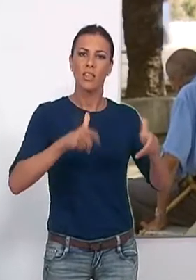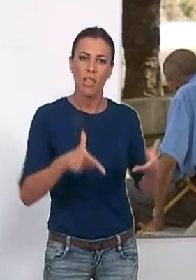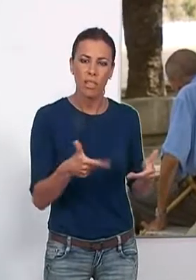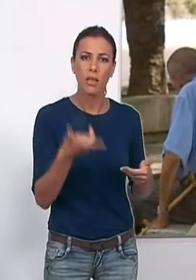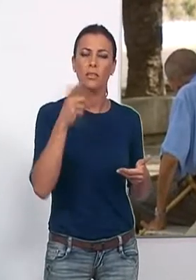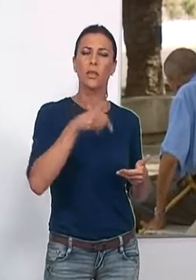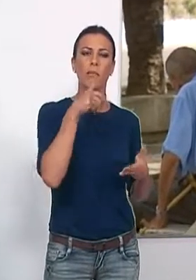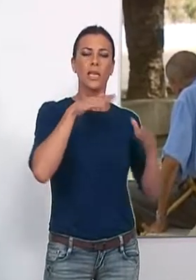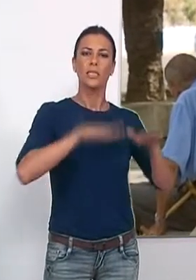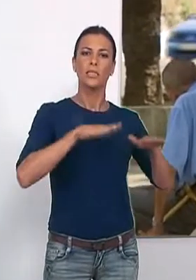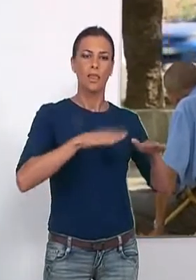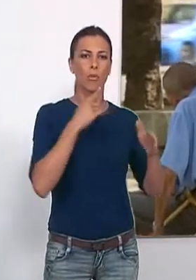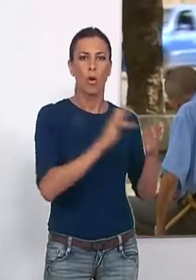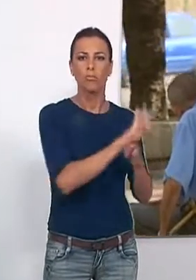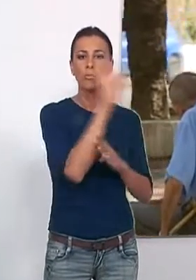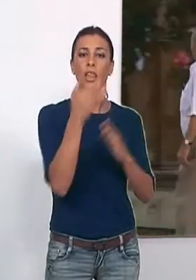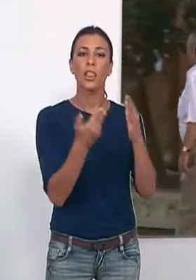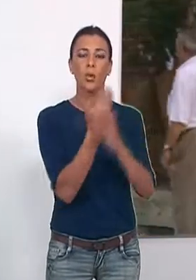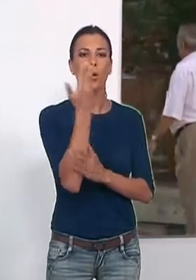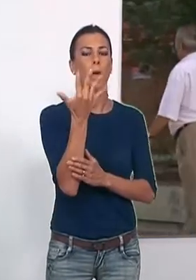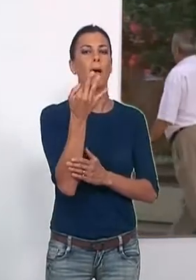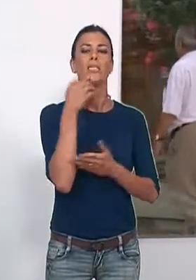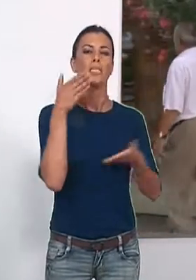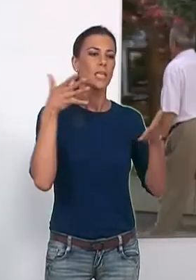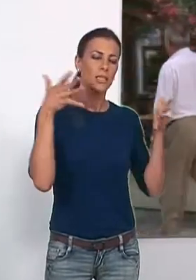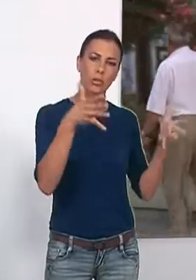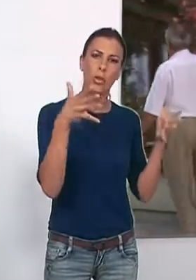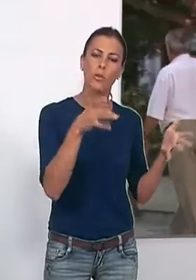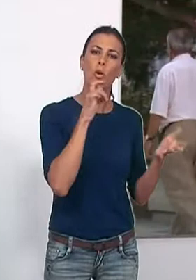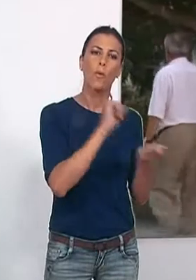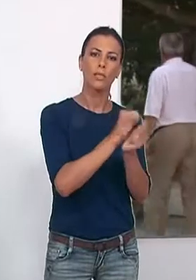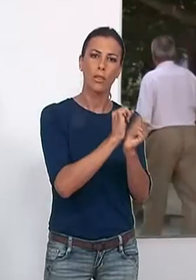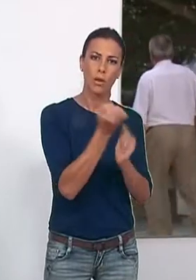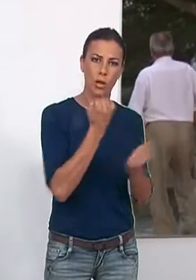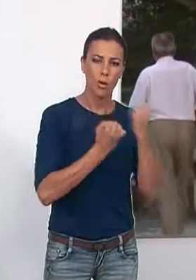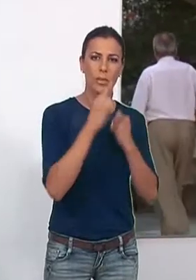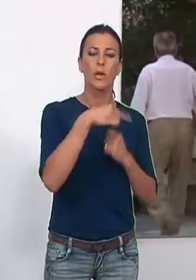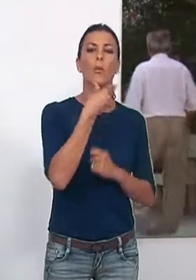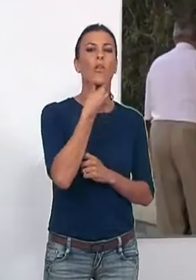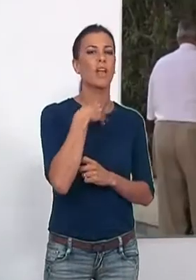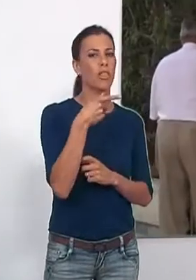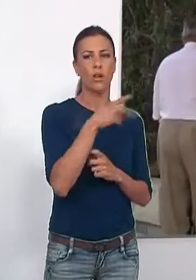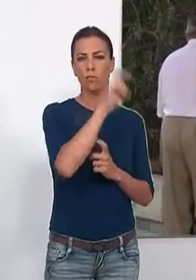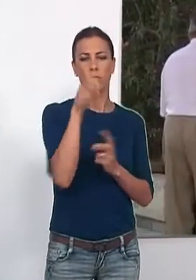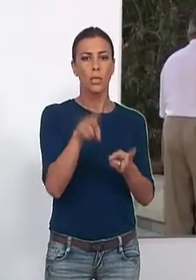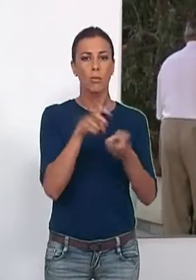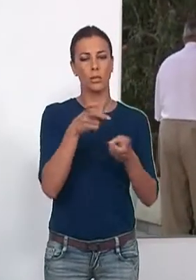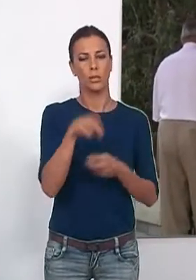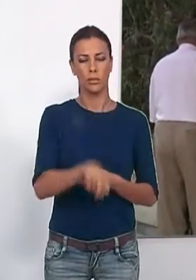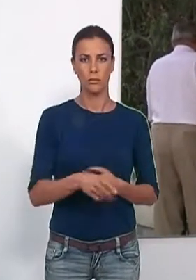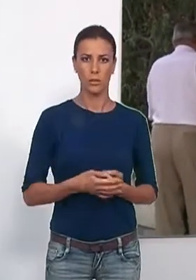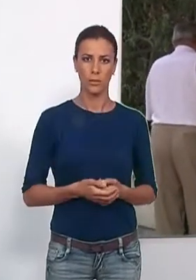unidades de estancia diurna, y asesoramiento sobre prestaciones económicas y bonificaciones de impuestos.